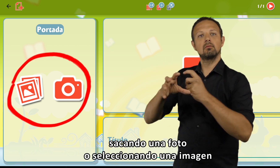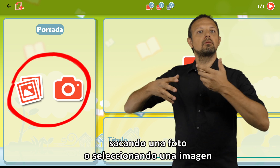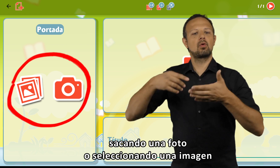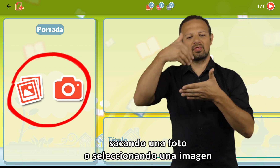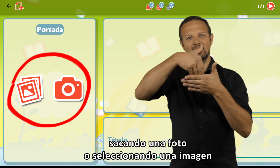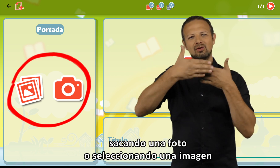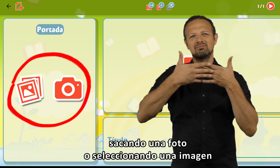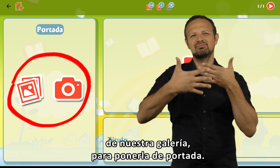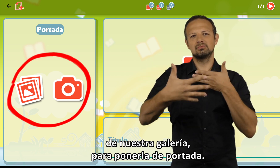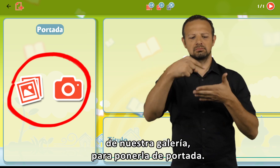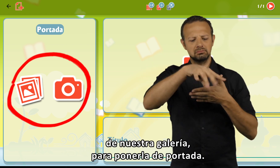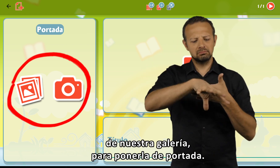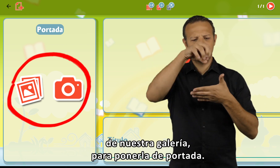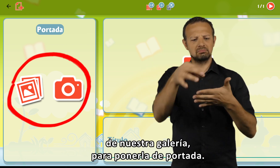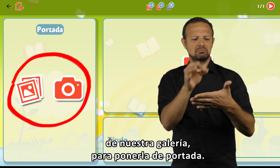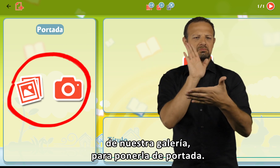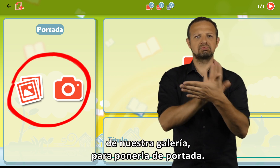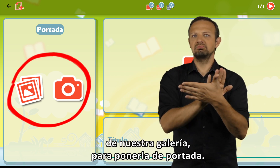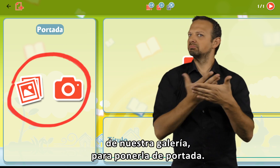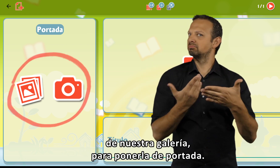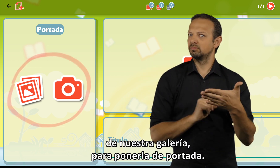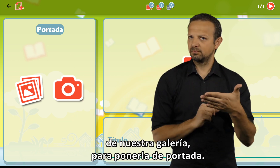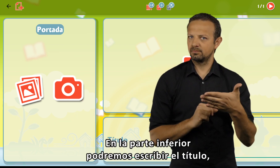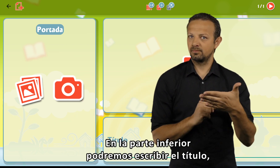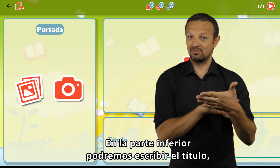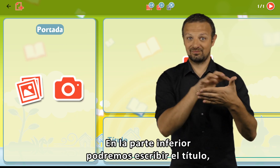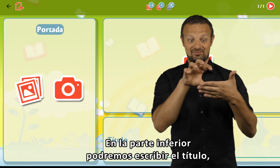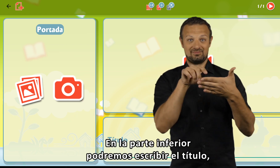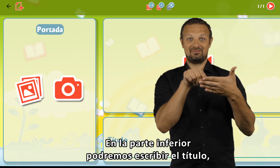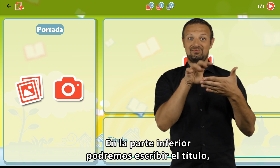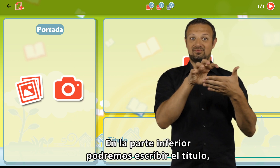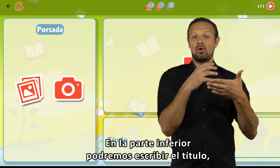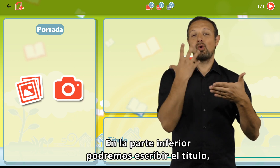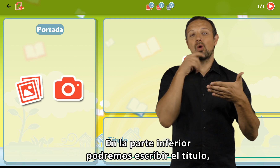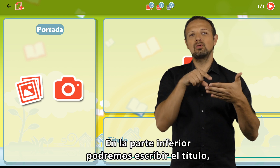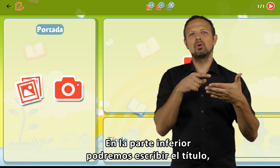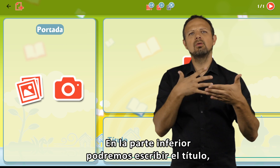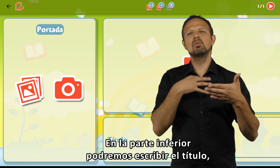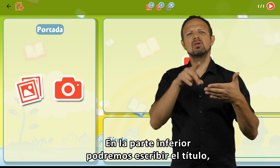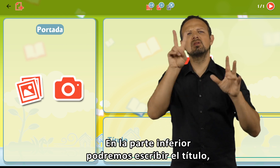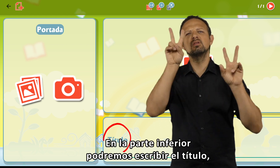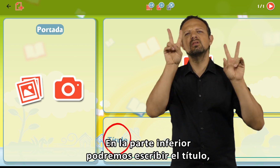de nuestra galería, para ponerla de portada. En la parte inferior, podremos escribir el título,